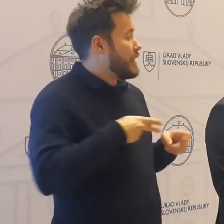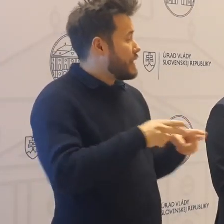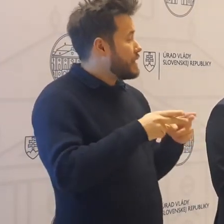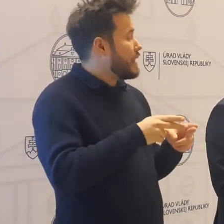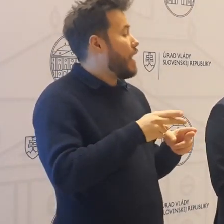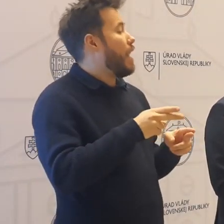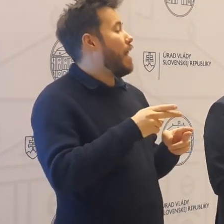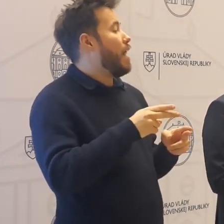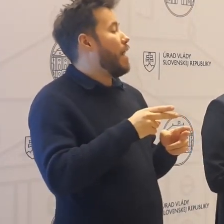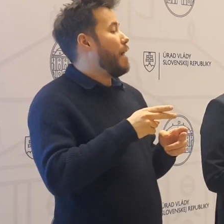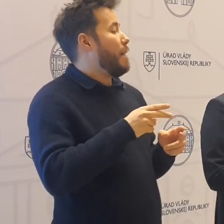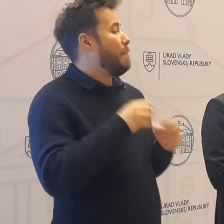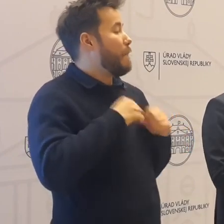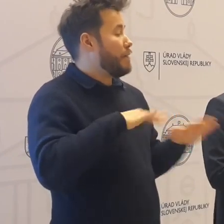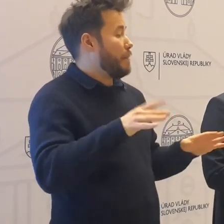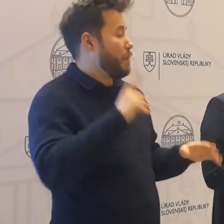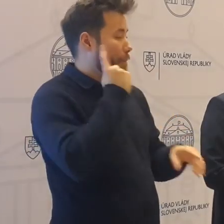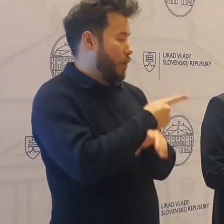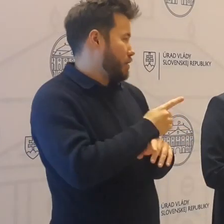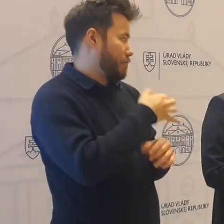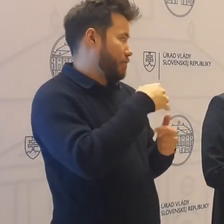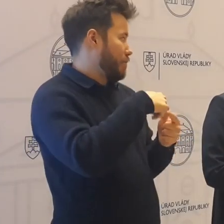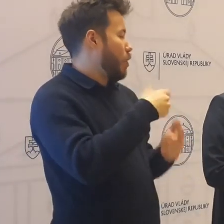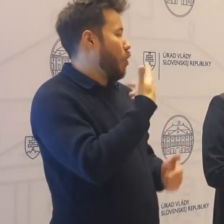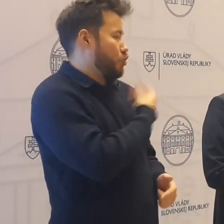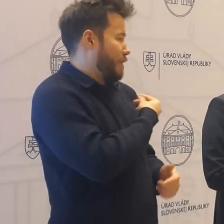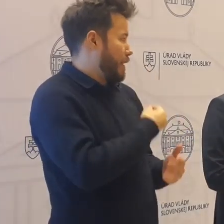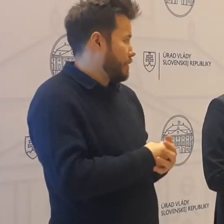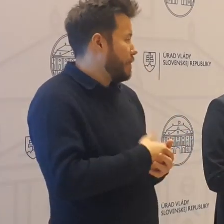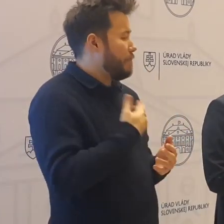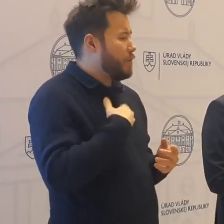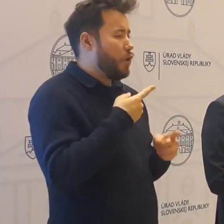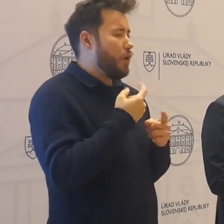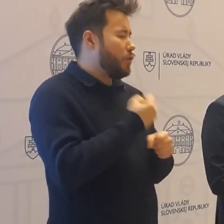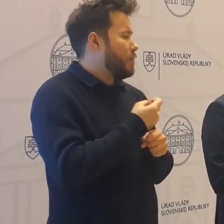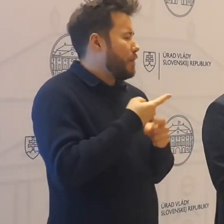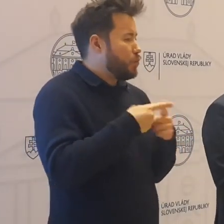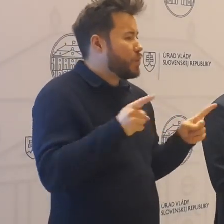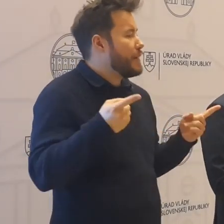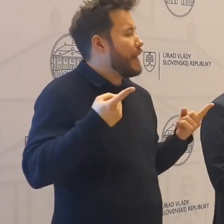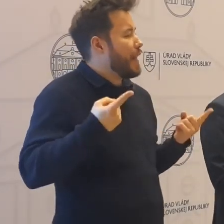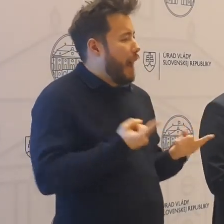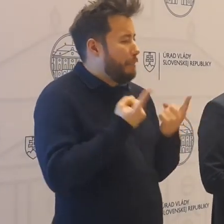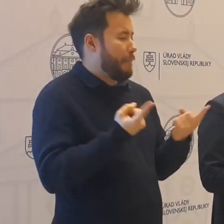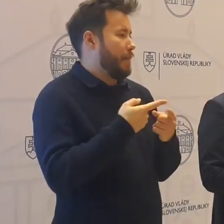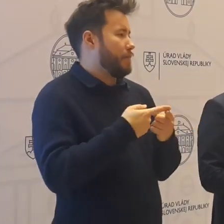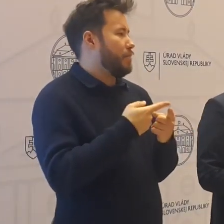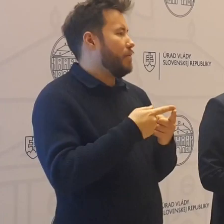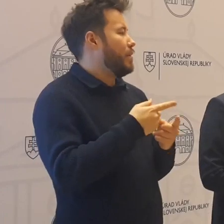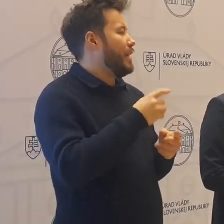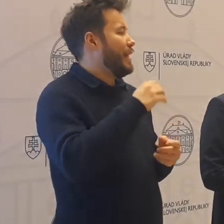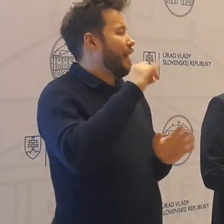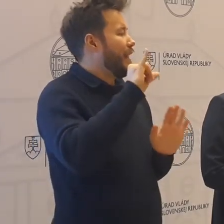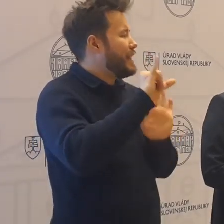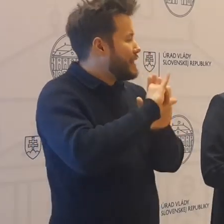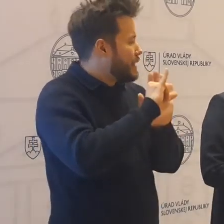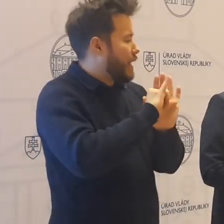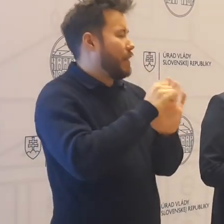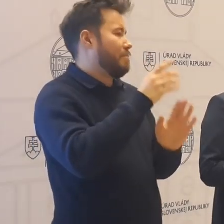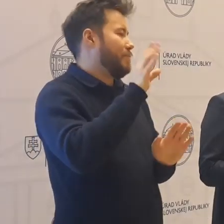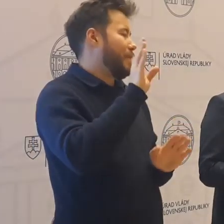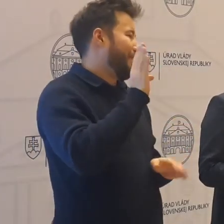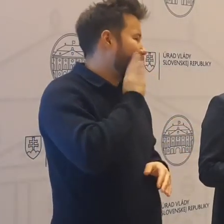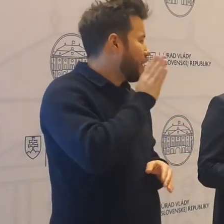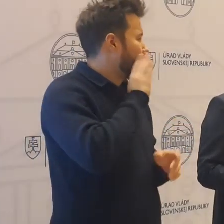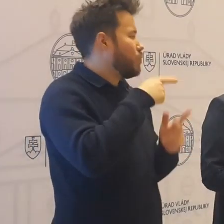je zaočkovať sa. Máme množstvo rôznych minikampaní, ktoré robíme či už na Instagrame, Facebooku, iných sociálnych sieťach,